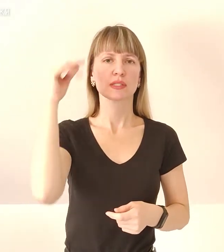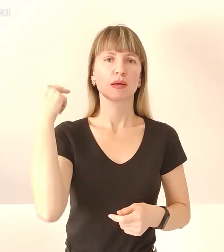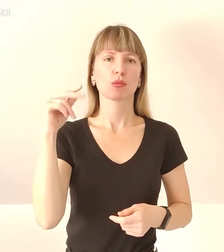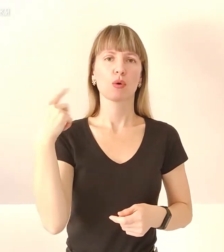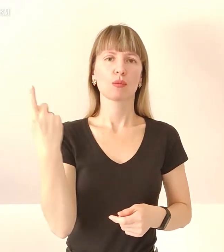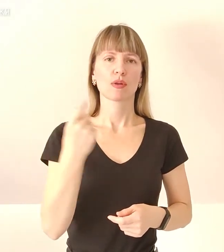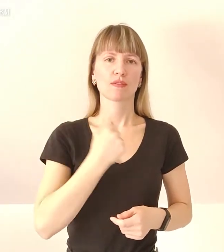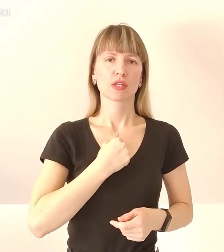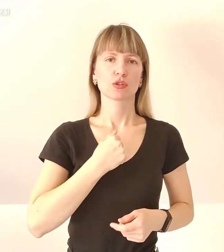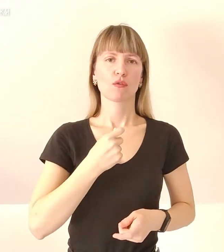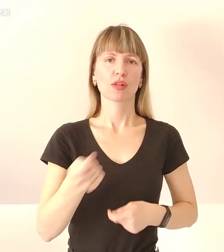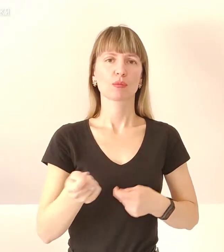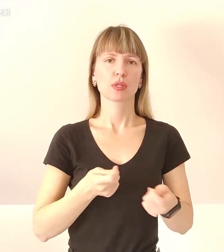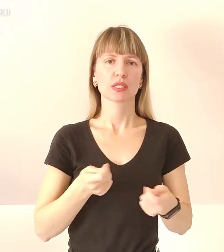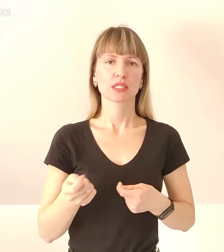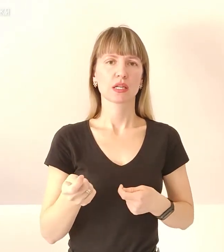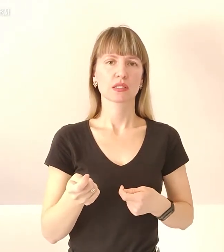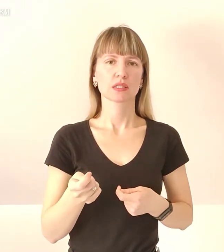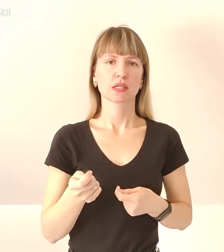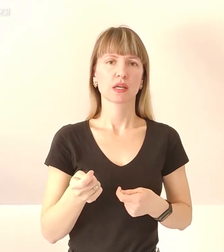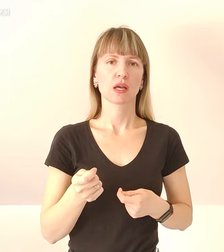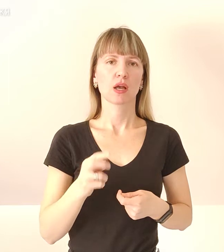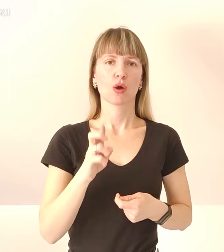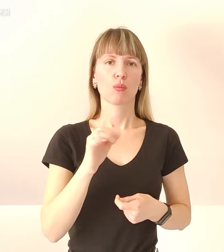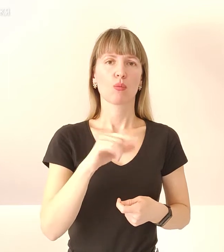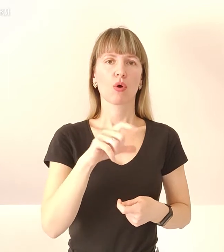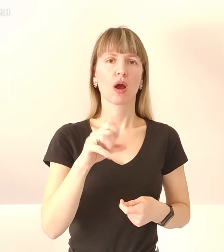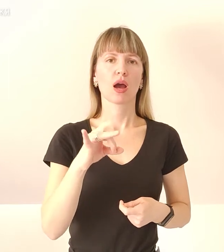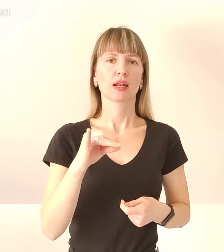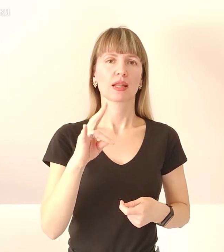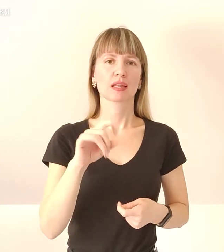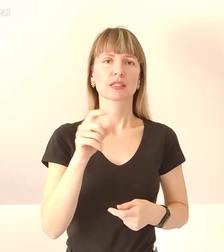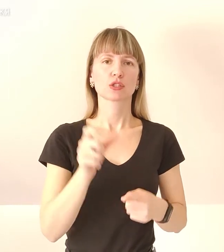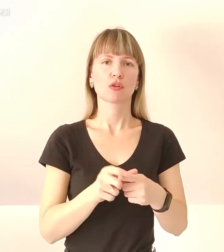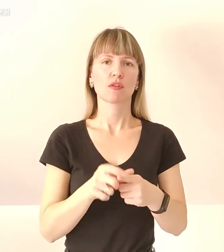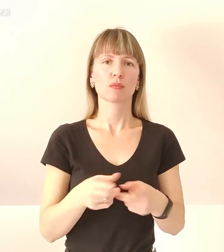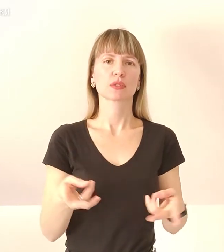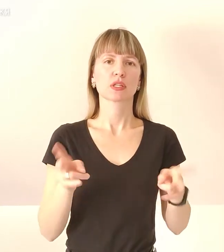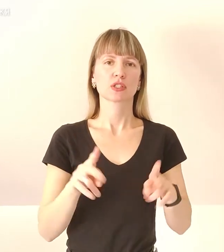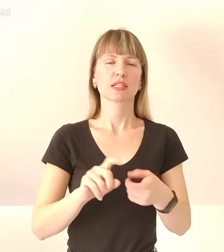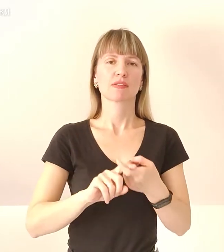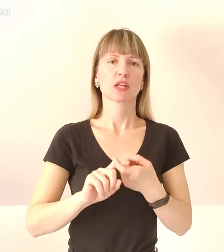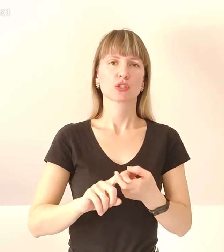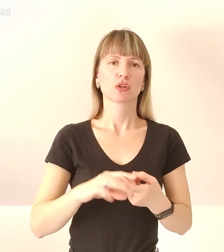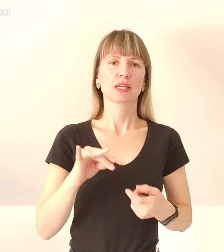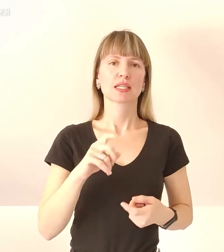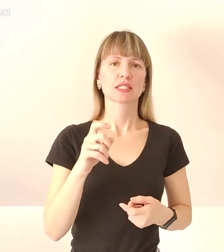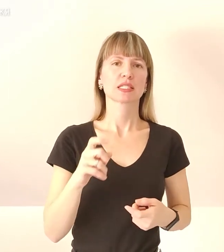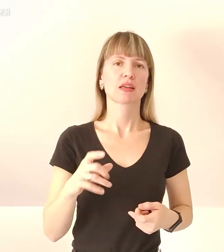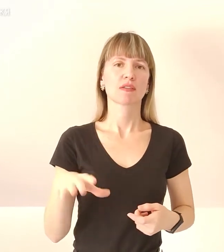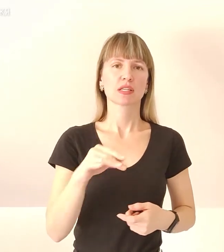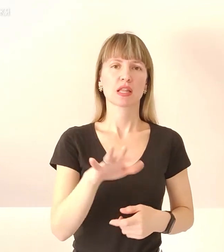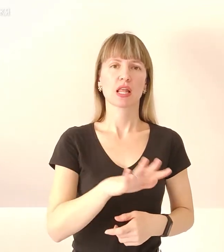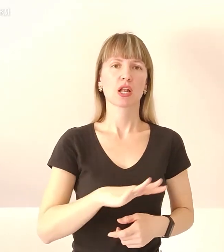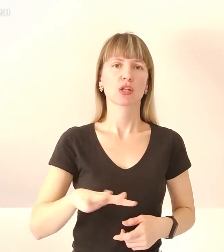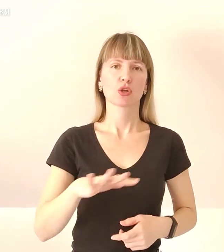обласної військової адміністрації Відмила Бухаріна. За її словами, залишається зв'язок із всіма територіями області,